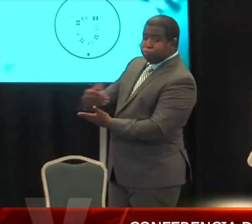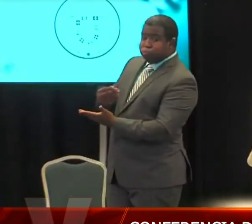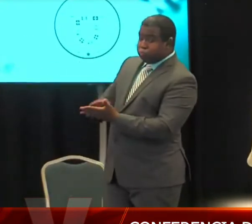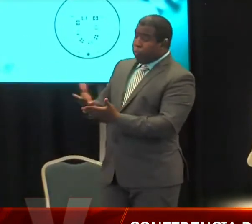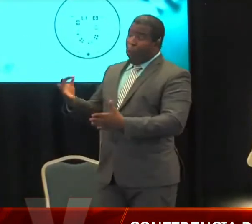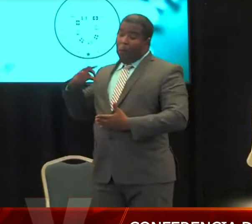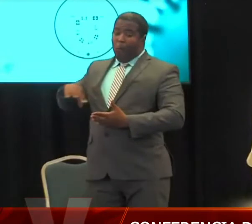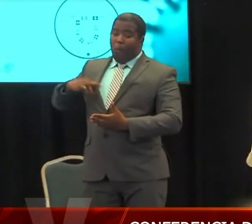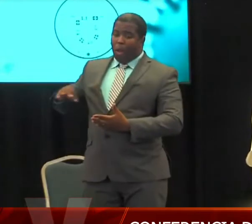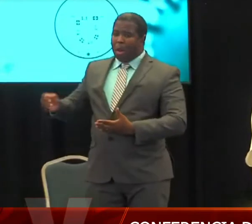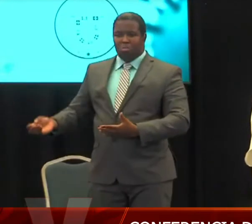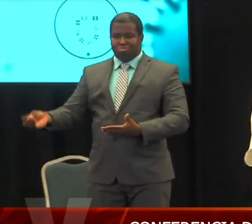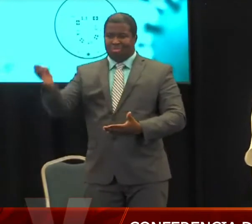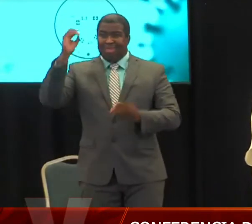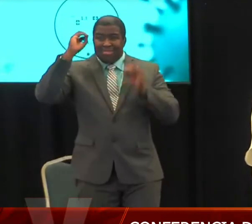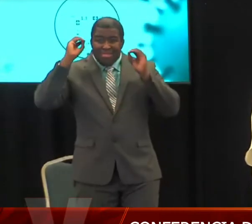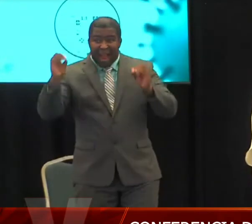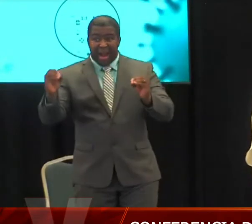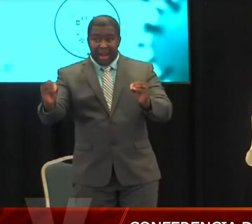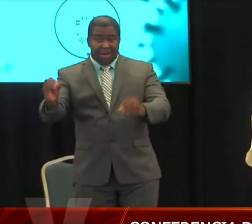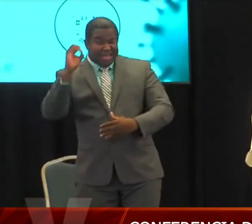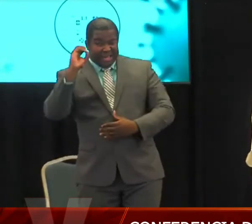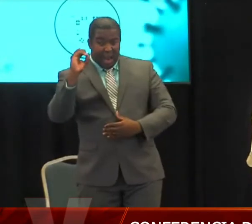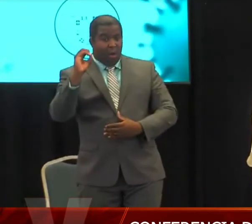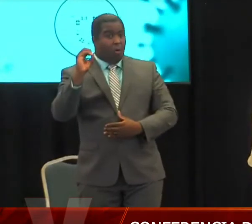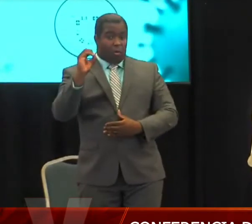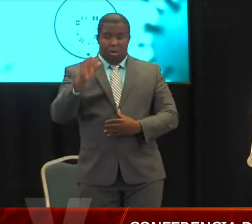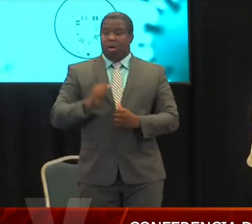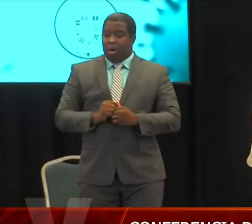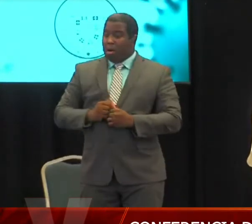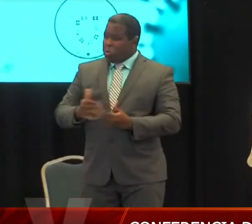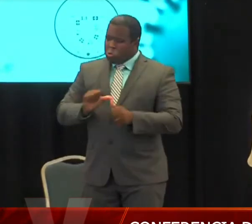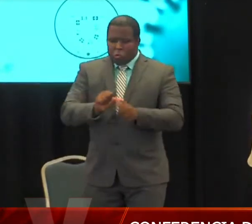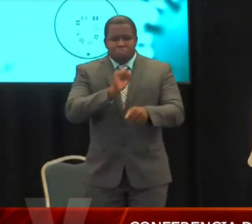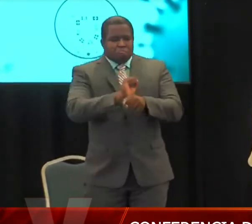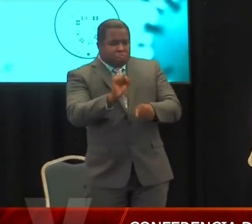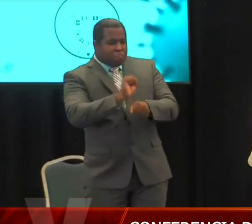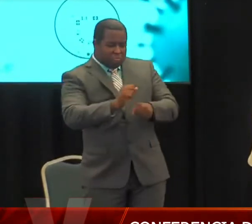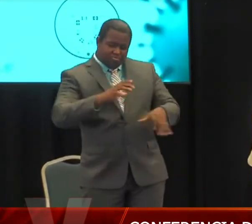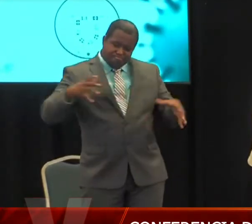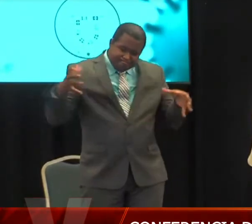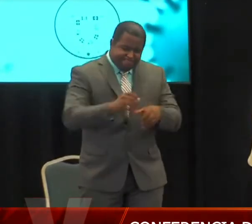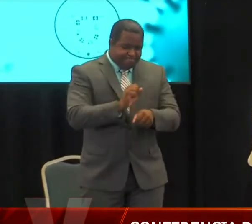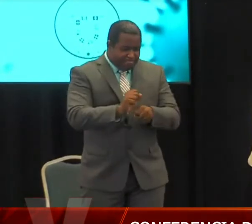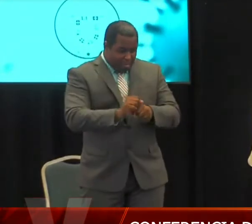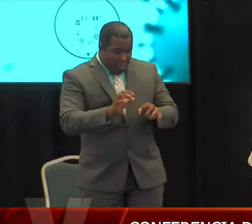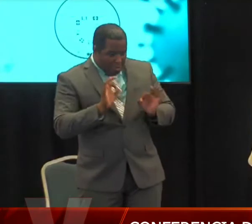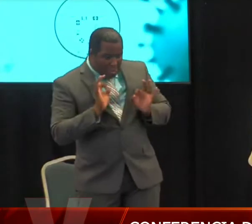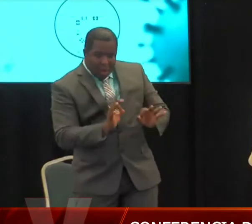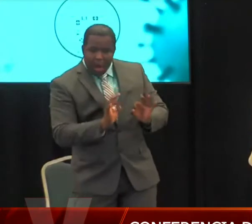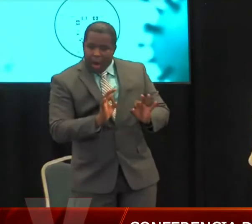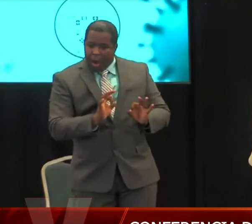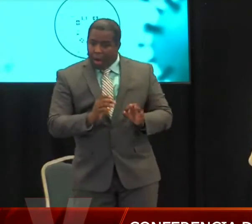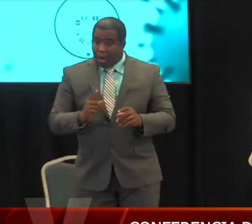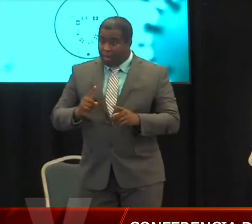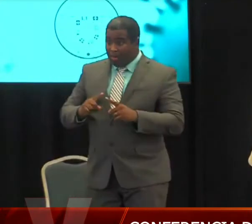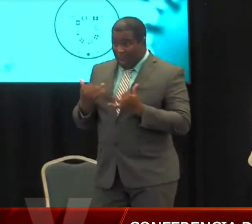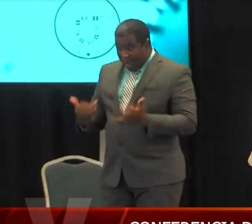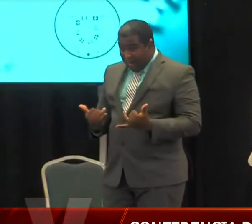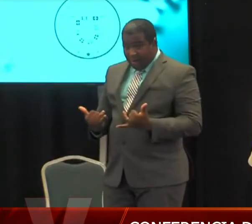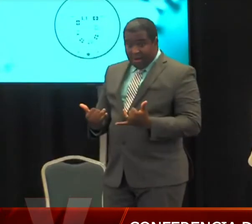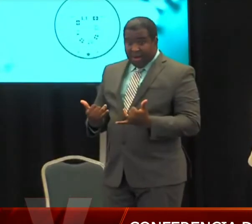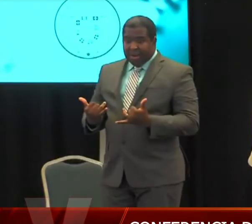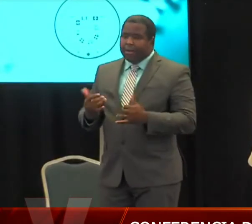en Puerto Rico. Ahora el Task Force Económico se va a ir moviendo hacia otra fase. Como dice la gobernadora, varios miembros